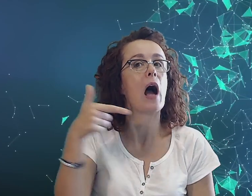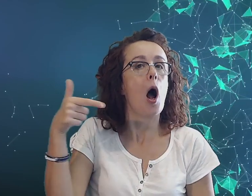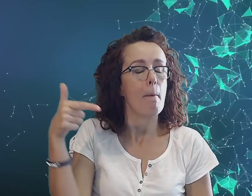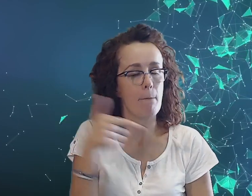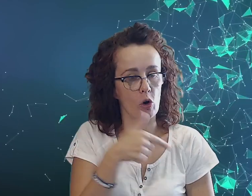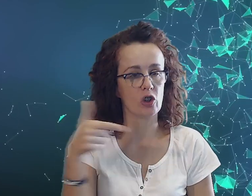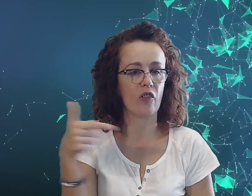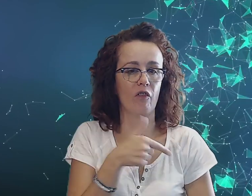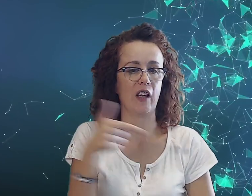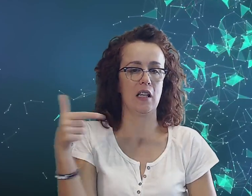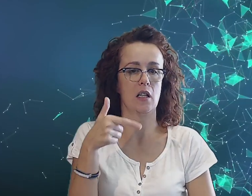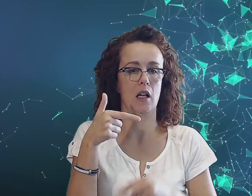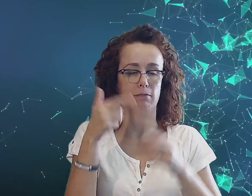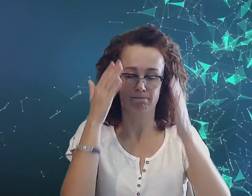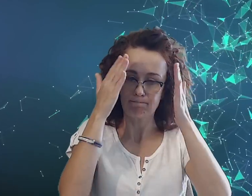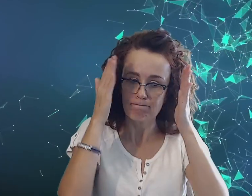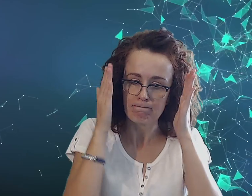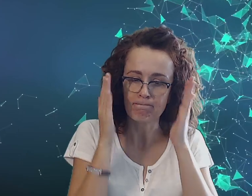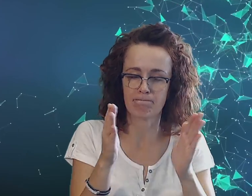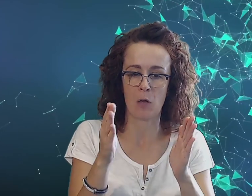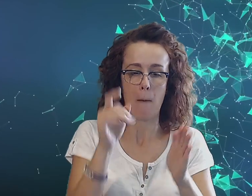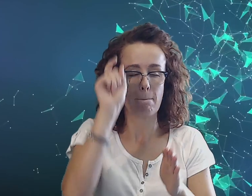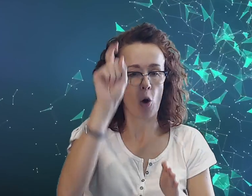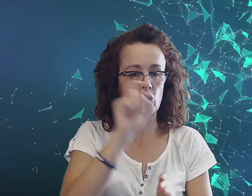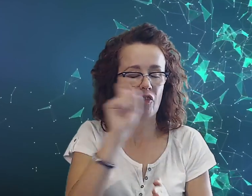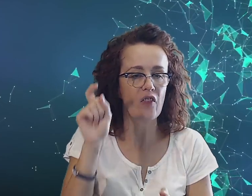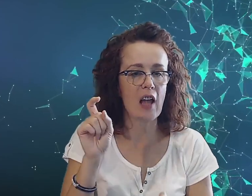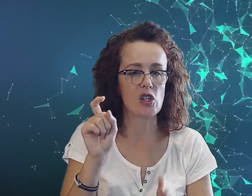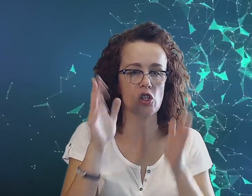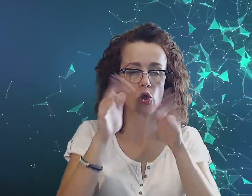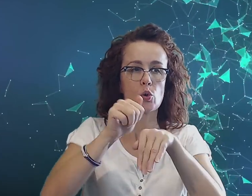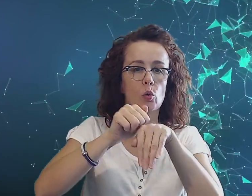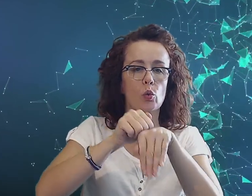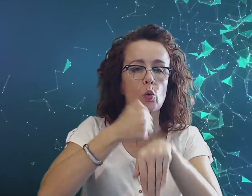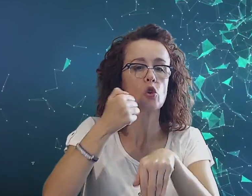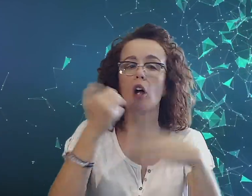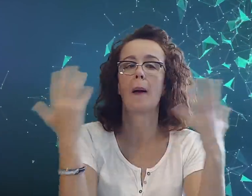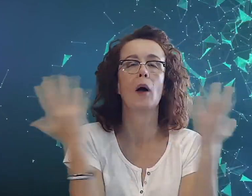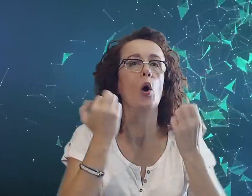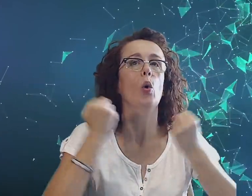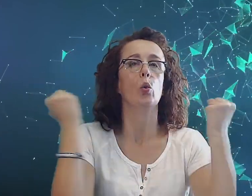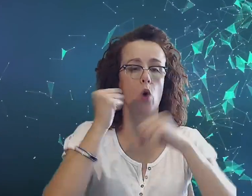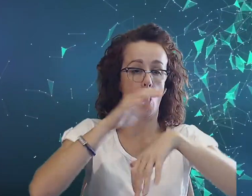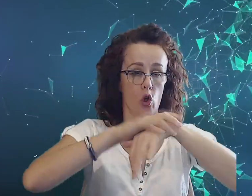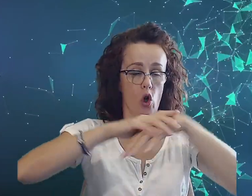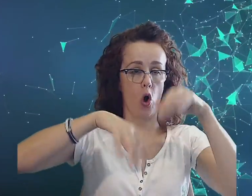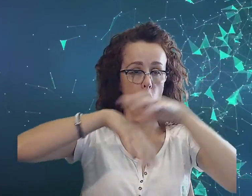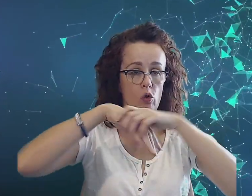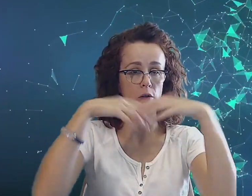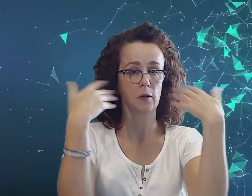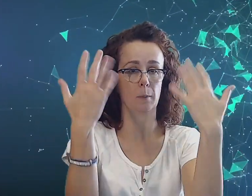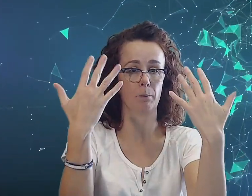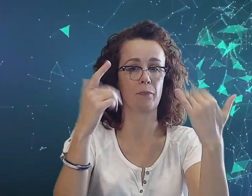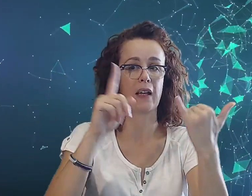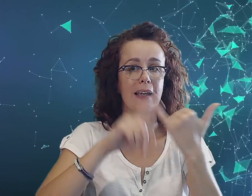poświnny. Poświęczy skórę, rąk i